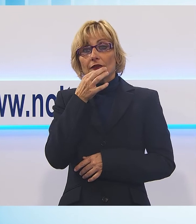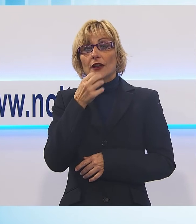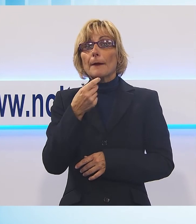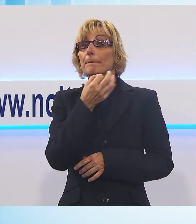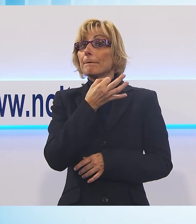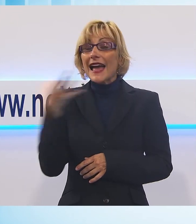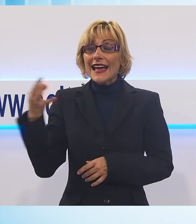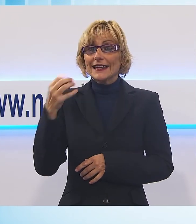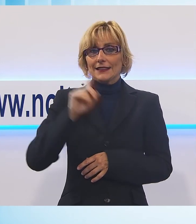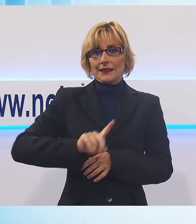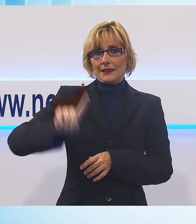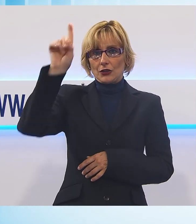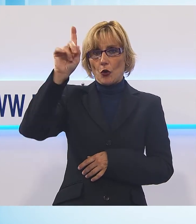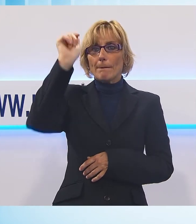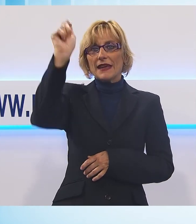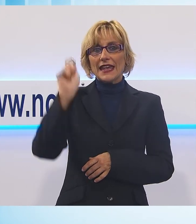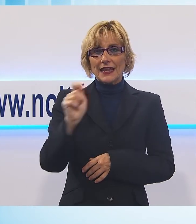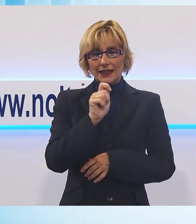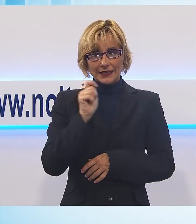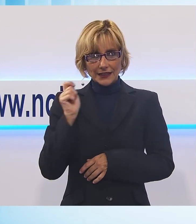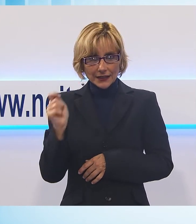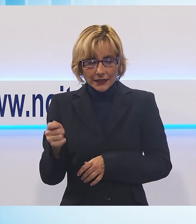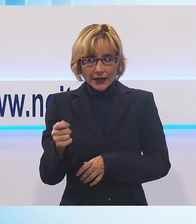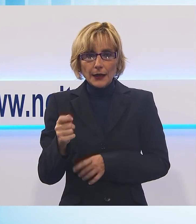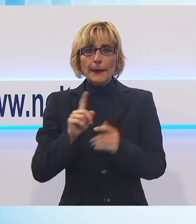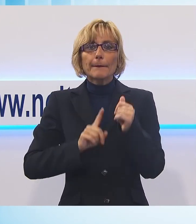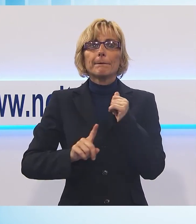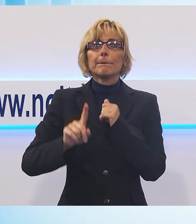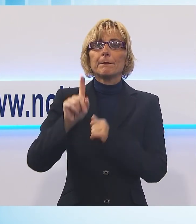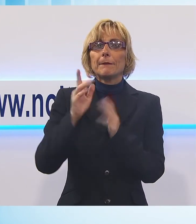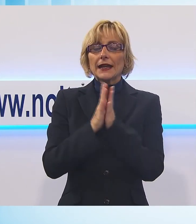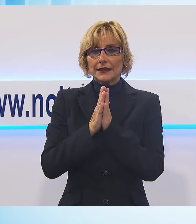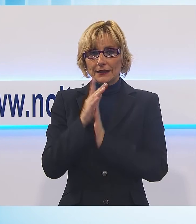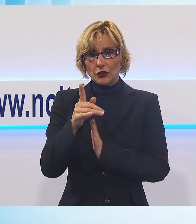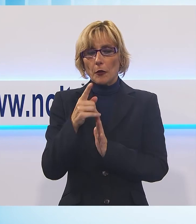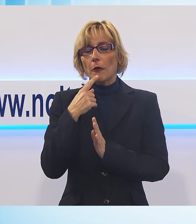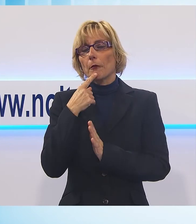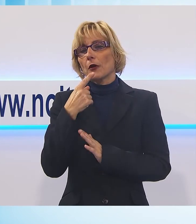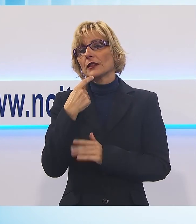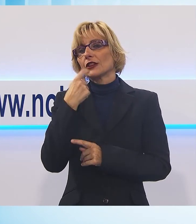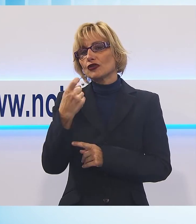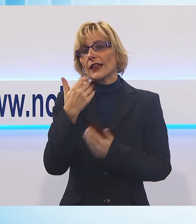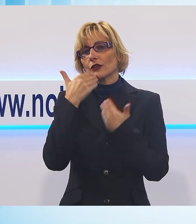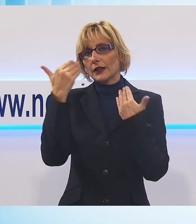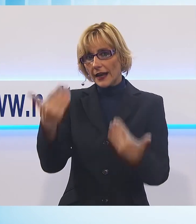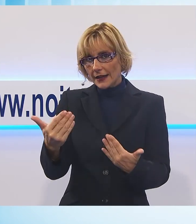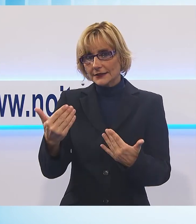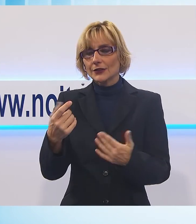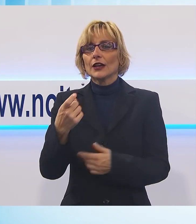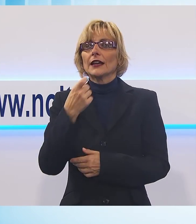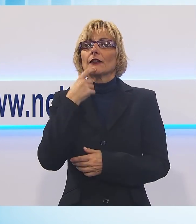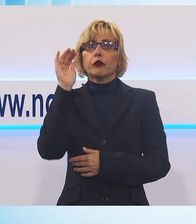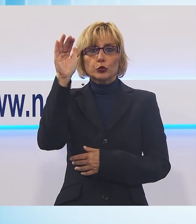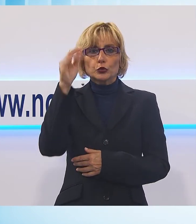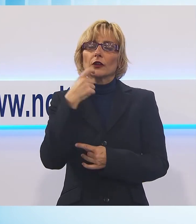Dio dire bene del prossimo cioè dire bene di Dio in preghiera verso Dio dicendo grazie, dire bene del prossimo